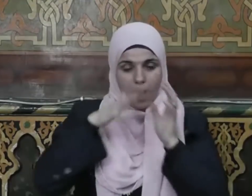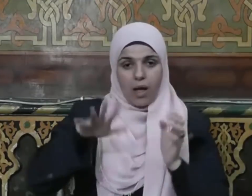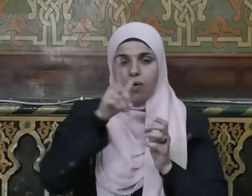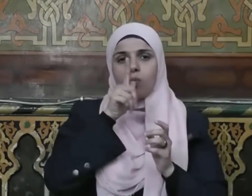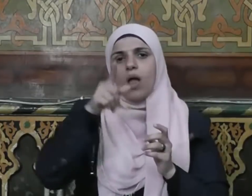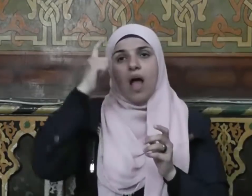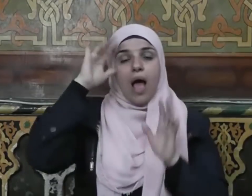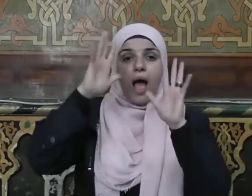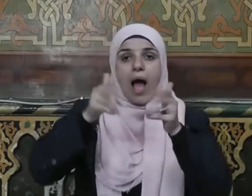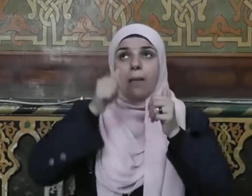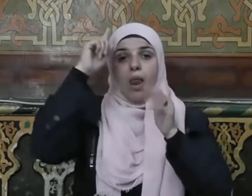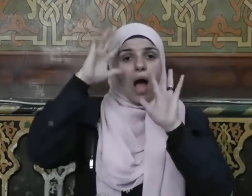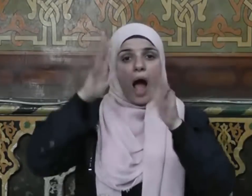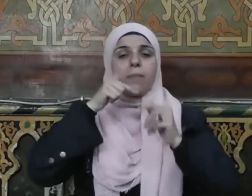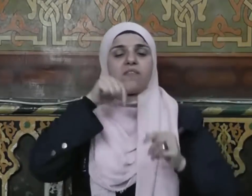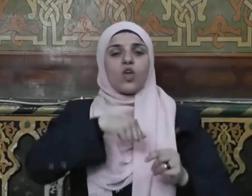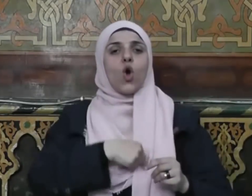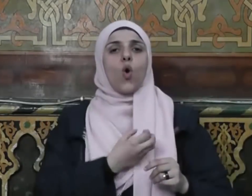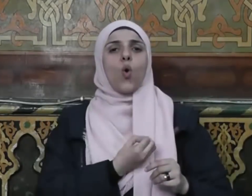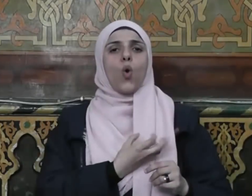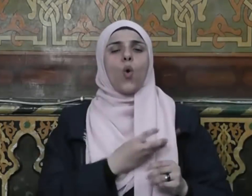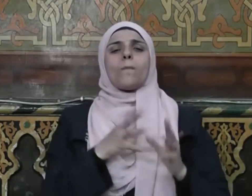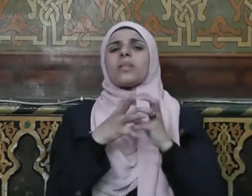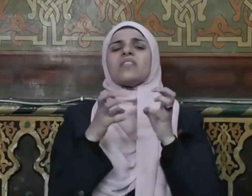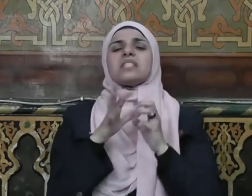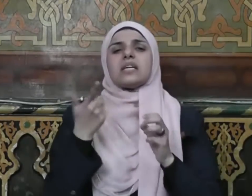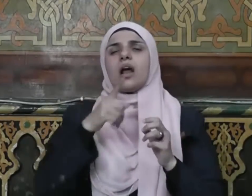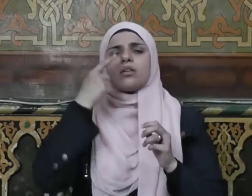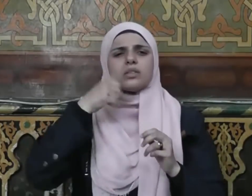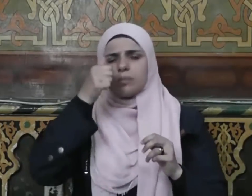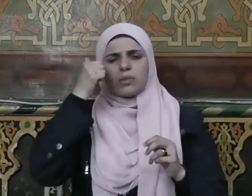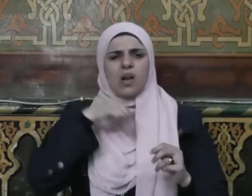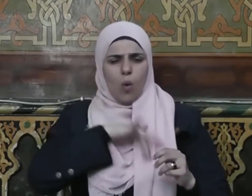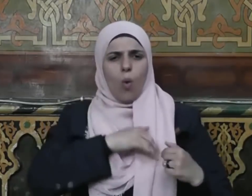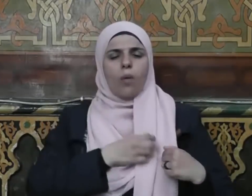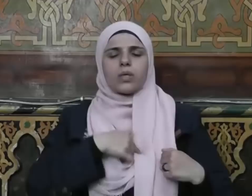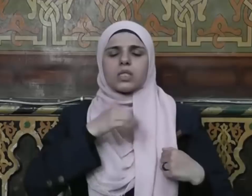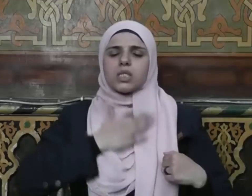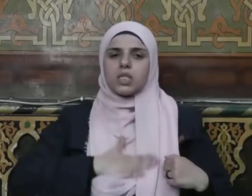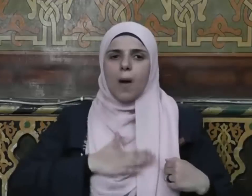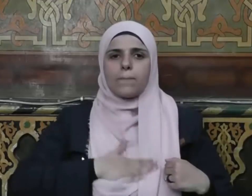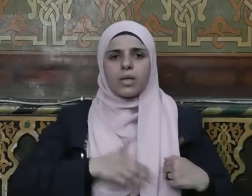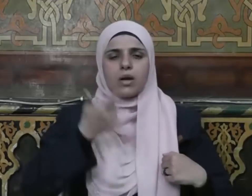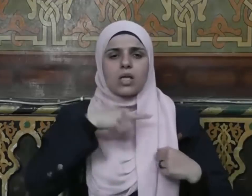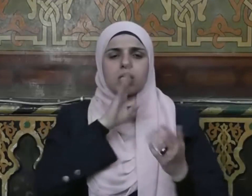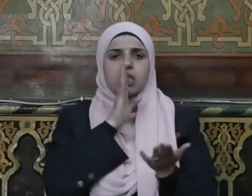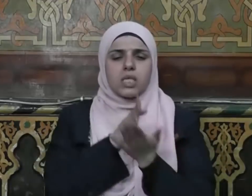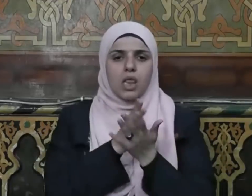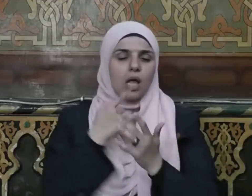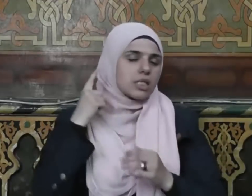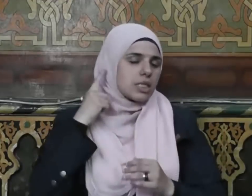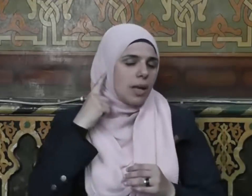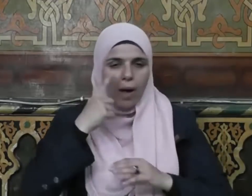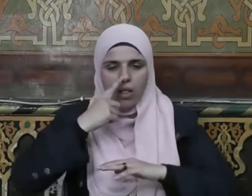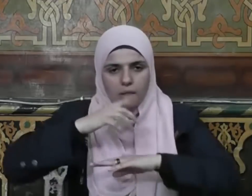فعلم ما في قلوبهم أي من الصبر والصدق والوفاء والسمع والطاعة